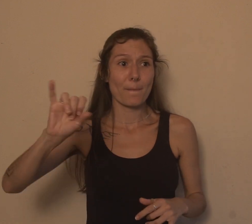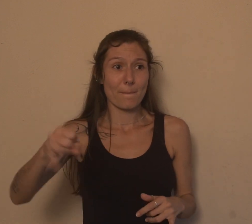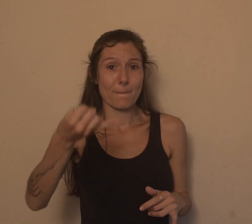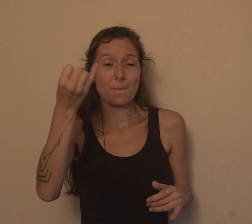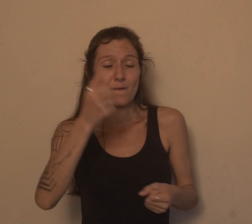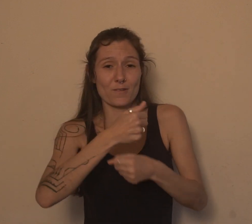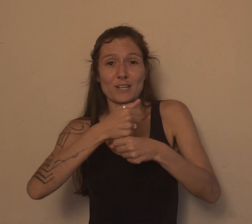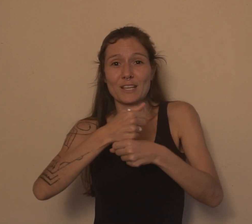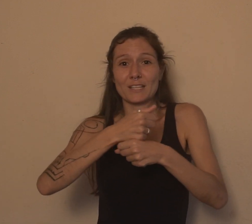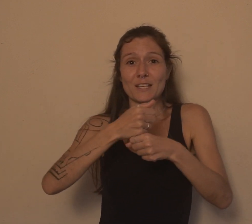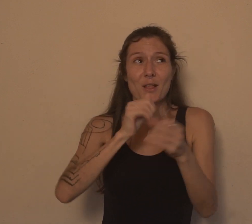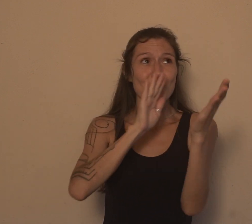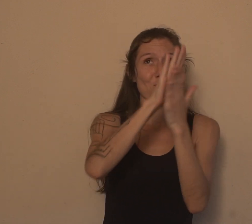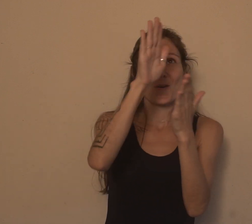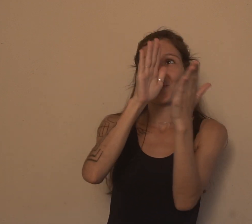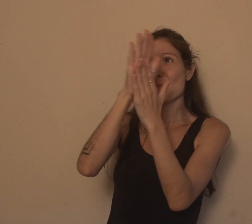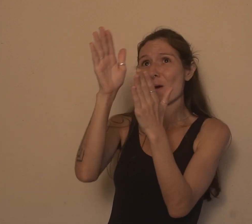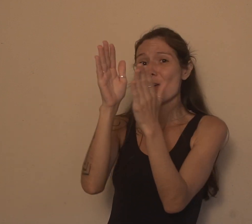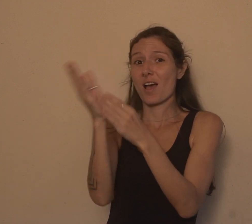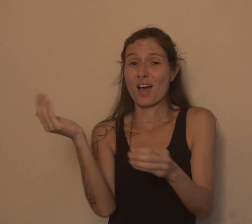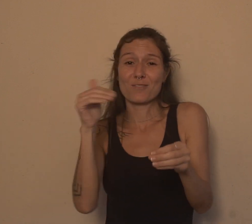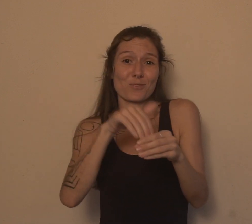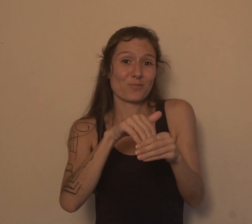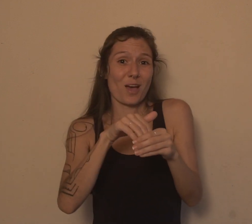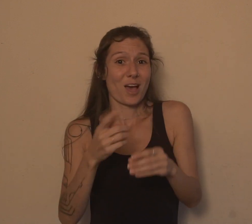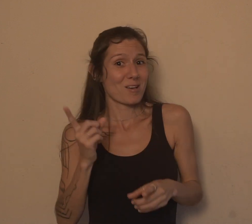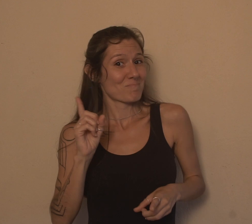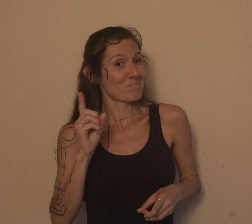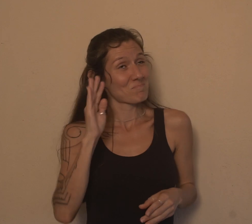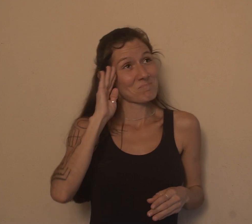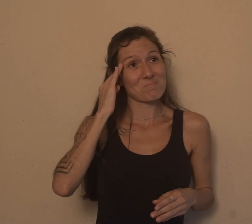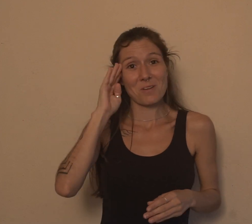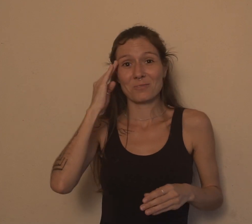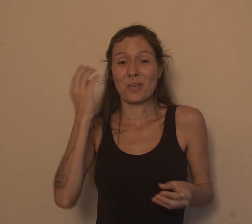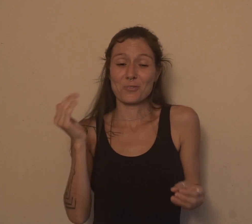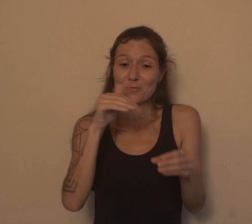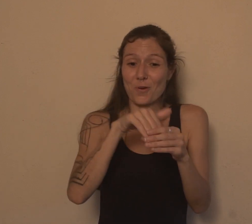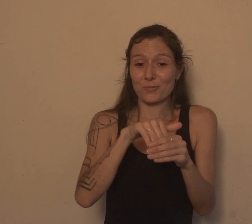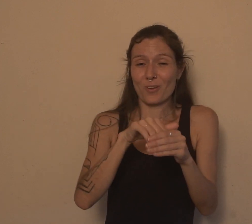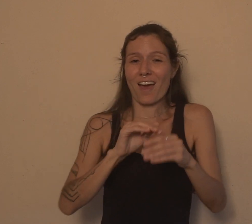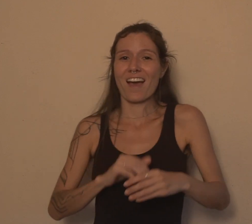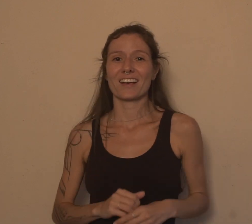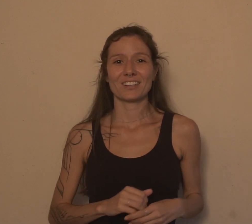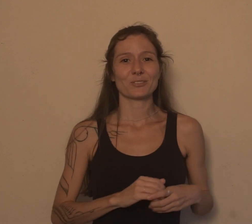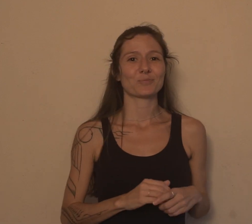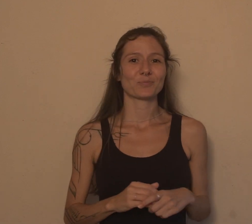ano Eu vou embora, não sei se eu venho para lá Eu vou por sul para a capitais E